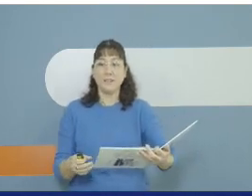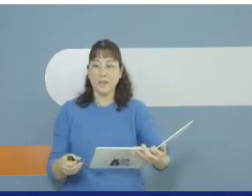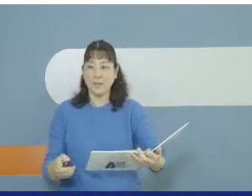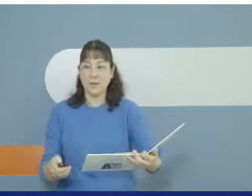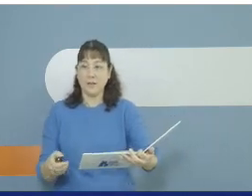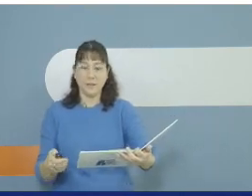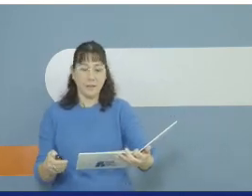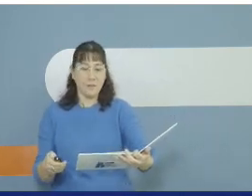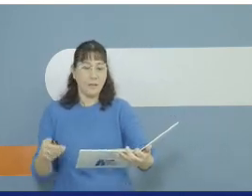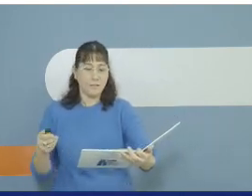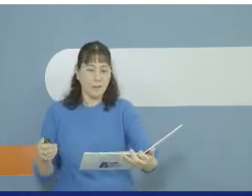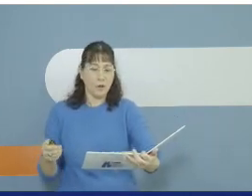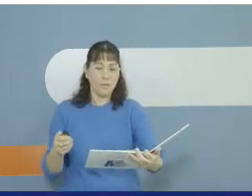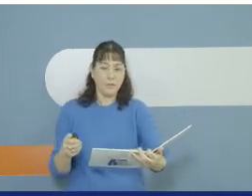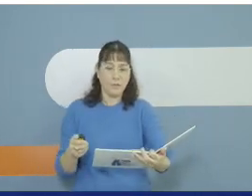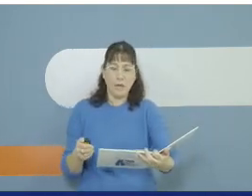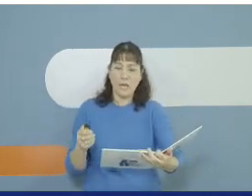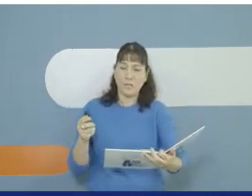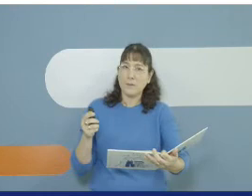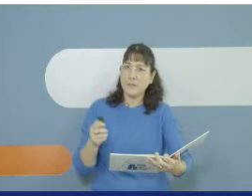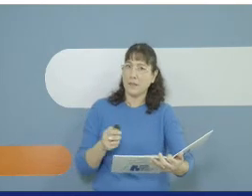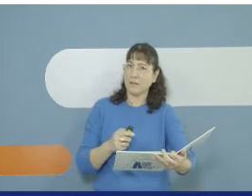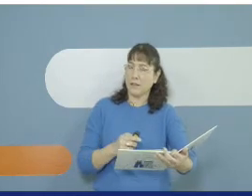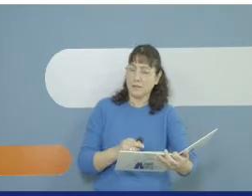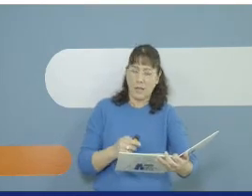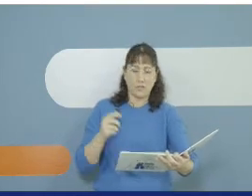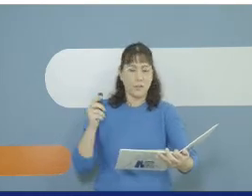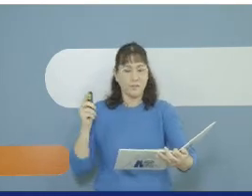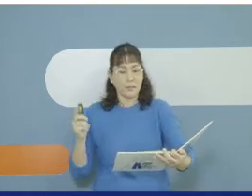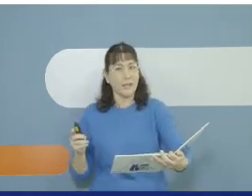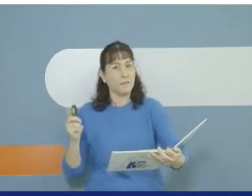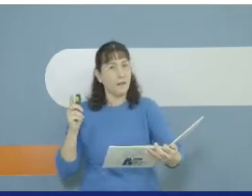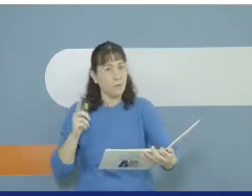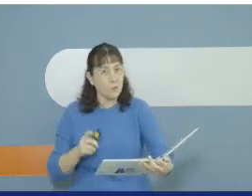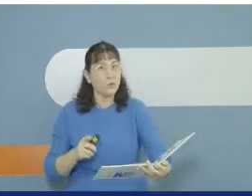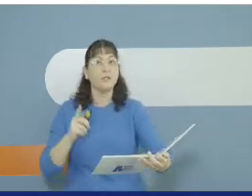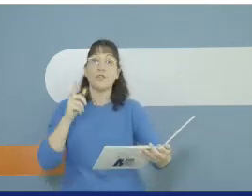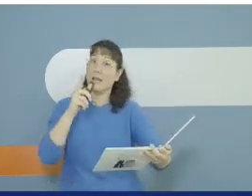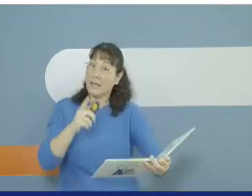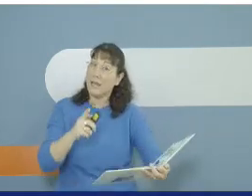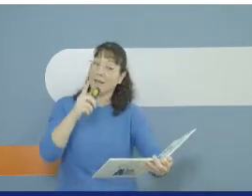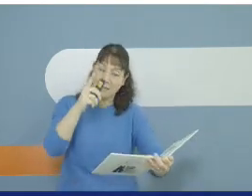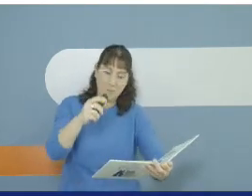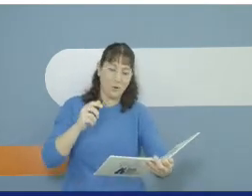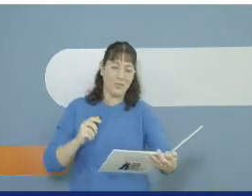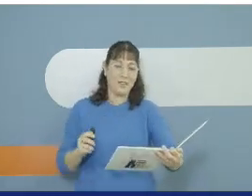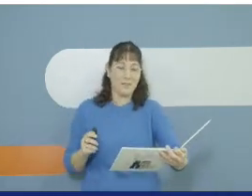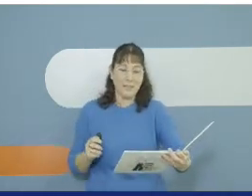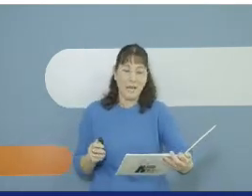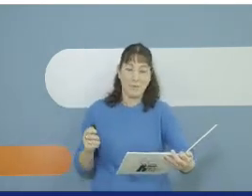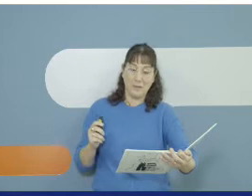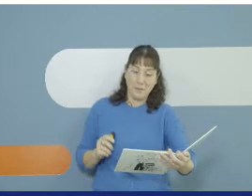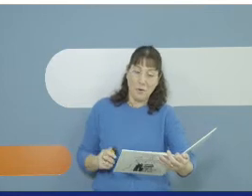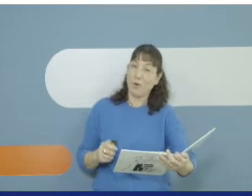אחד שאינכם מכירים וקובע מיקש עם סרט חדש? וכלב חמוד שהלך לאיבוד